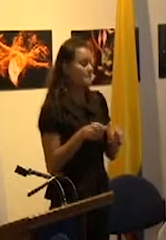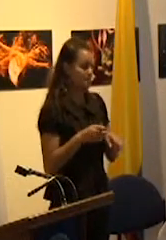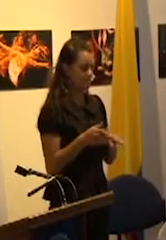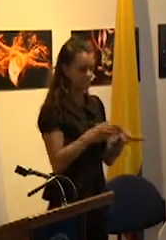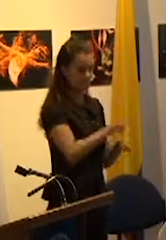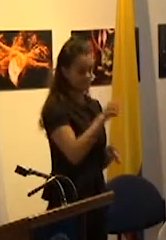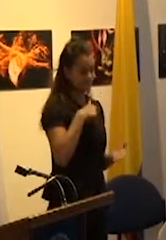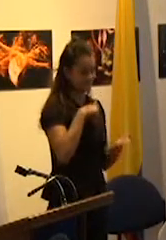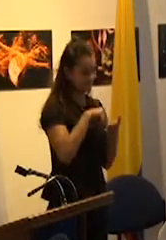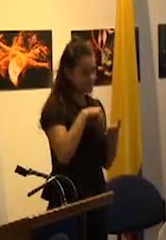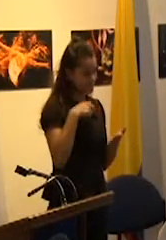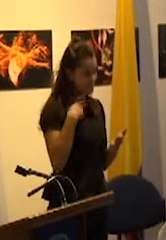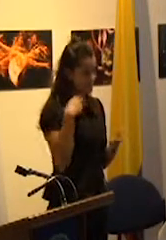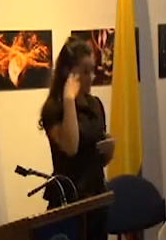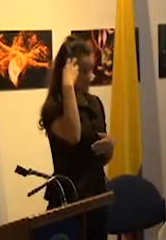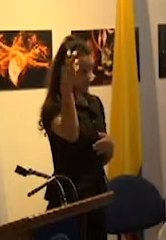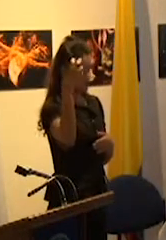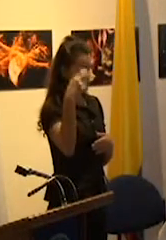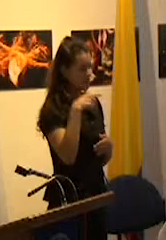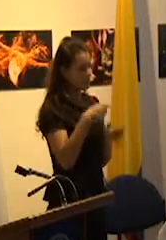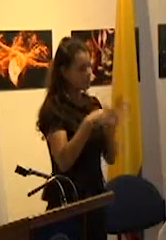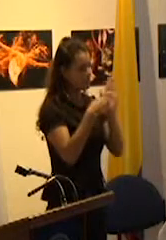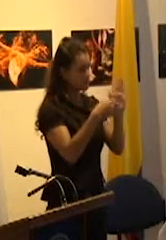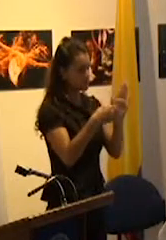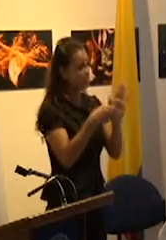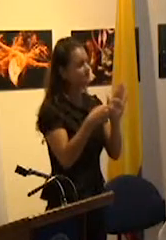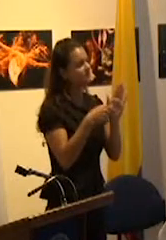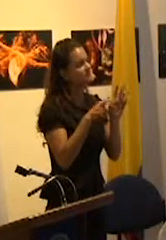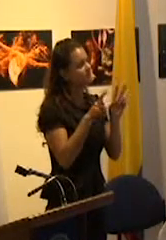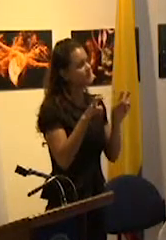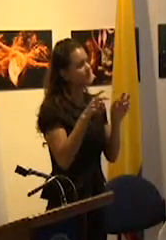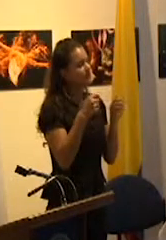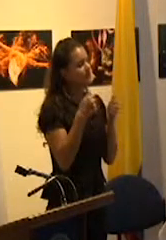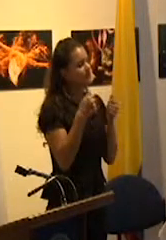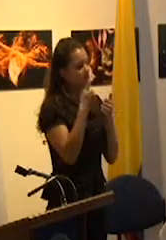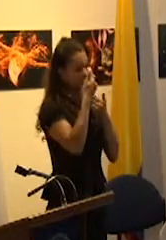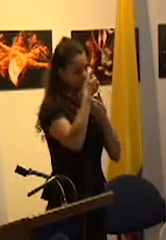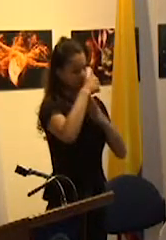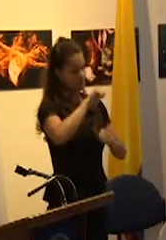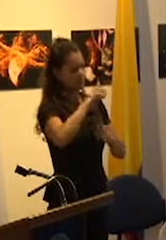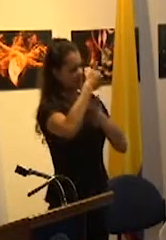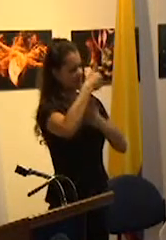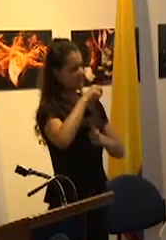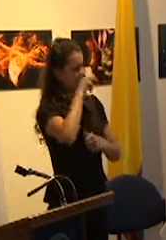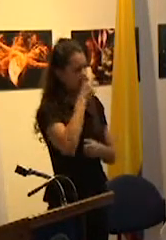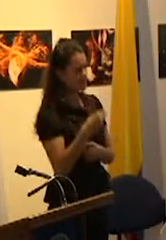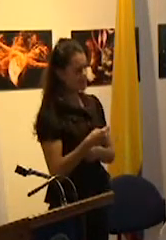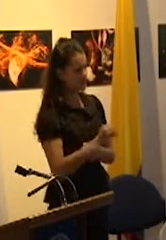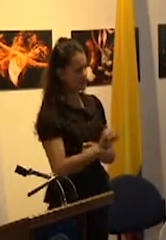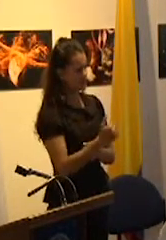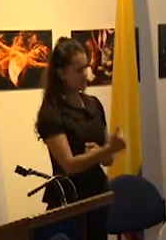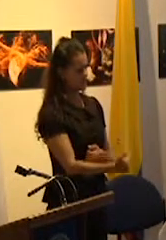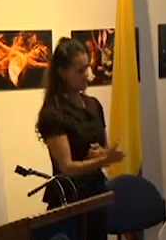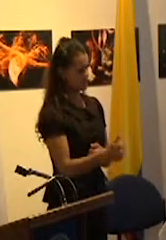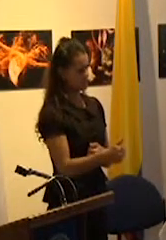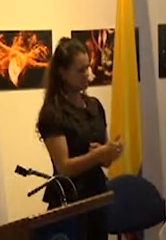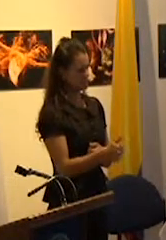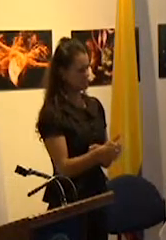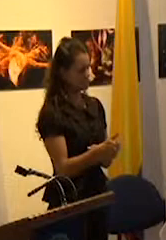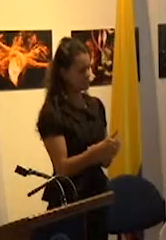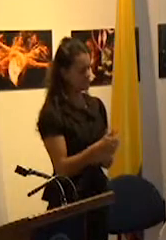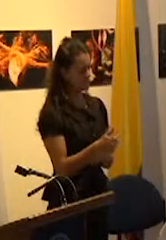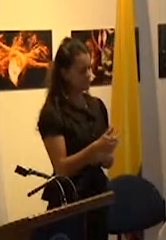señala en el juicio moral en el niño en el año 1932 que la unificación